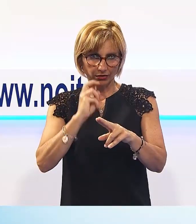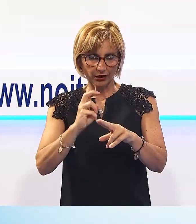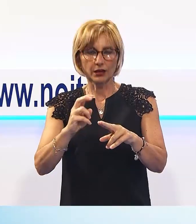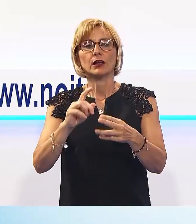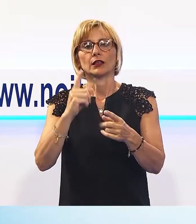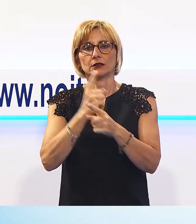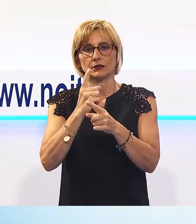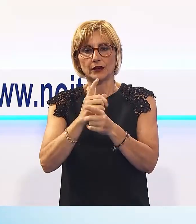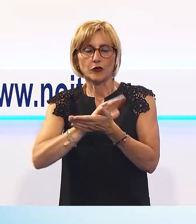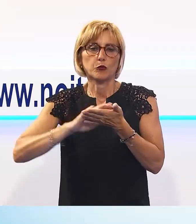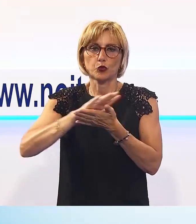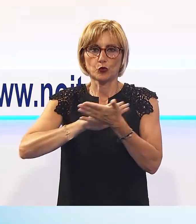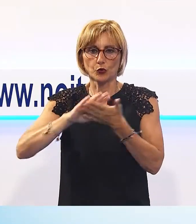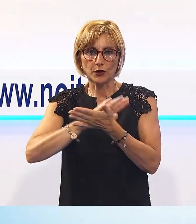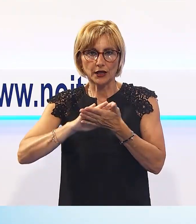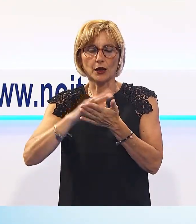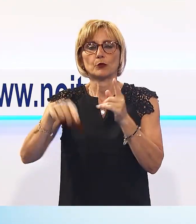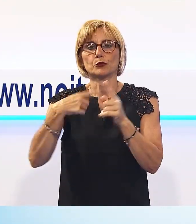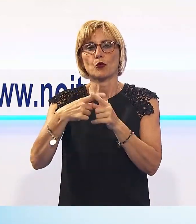conferma l'addio al famoso steccone.